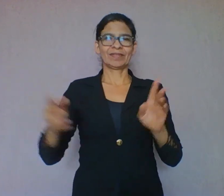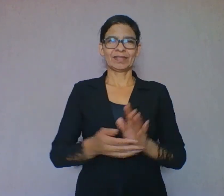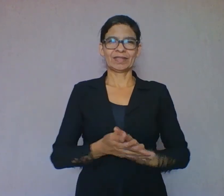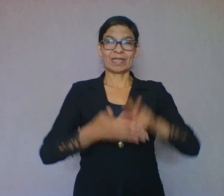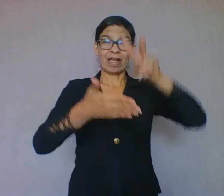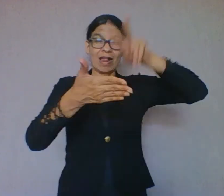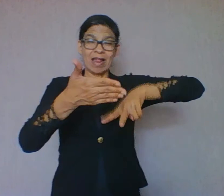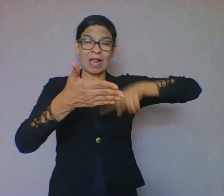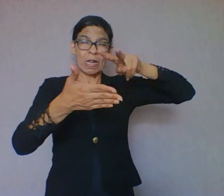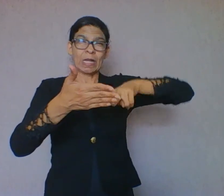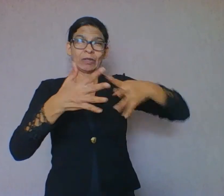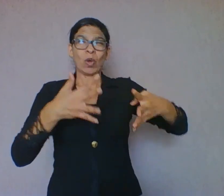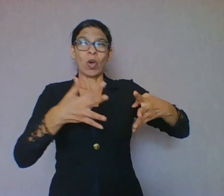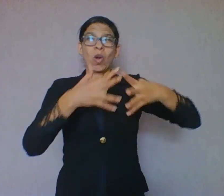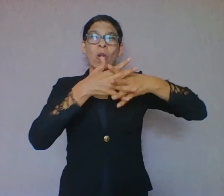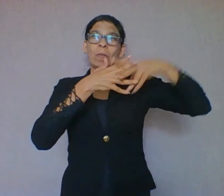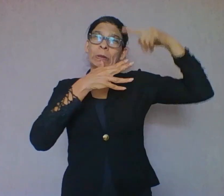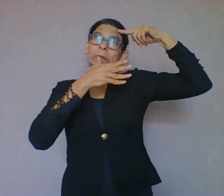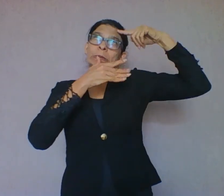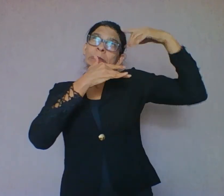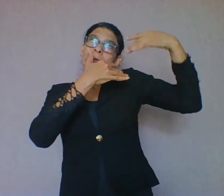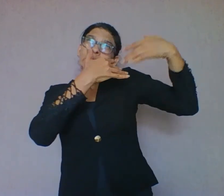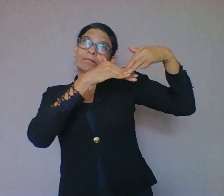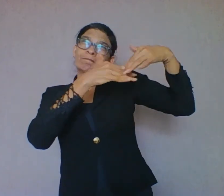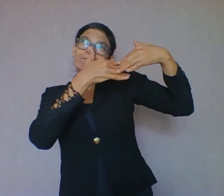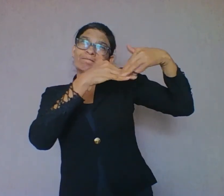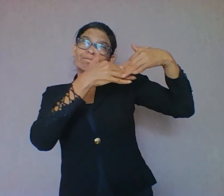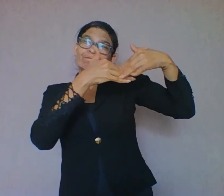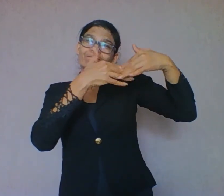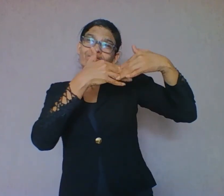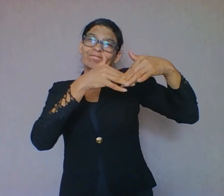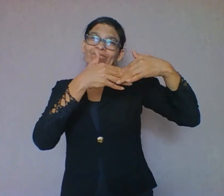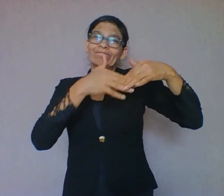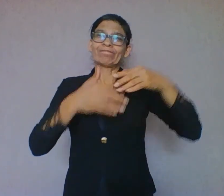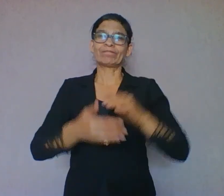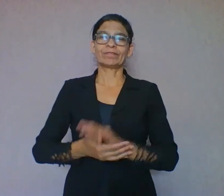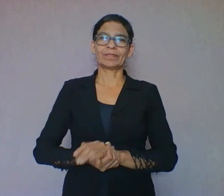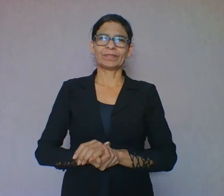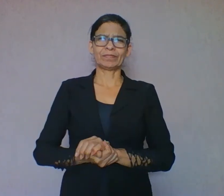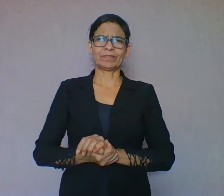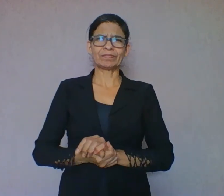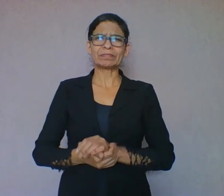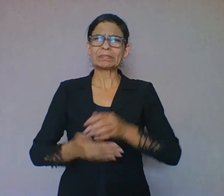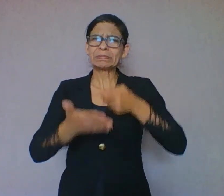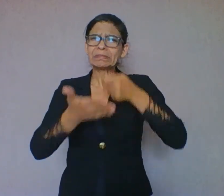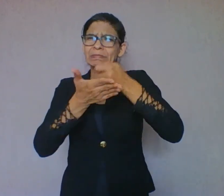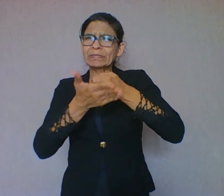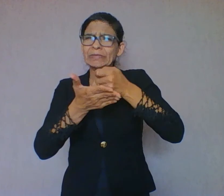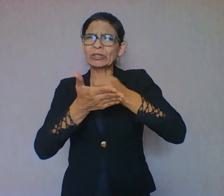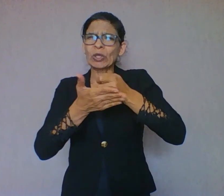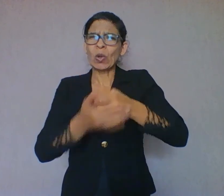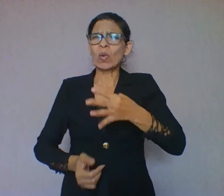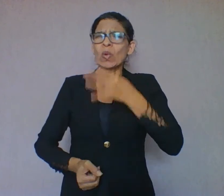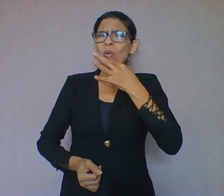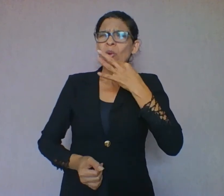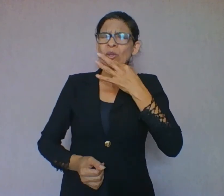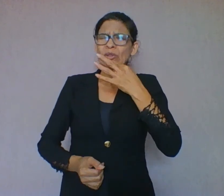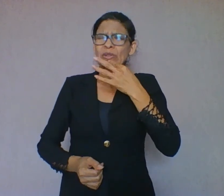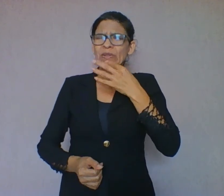leitor mais do que uma simples decodificação dos sinais gráficos. Exigirá um bom conhecimento da língua. Além de ler o